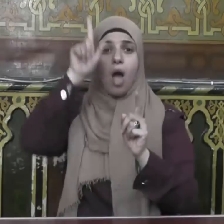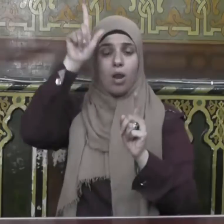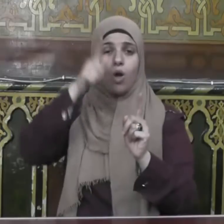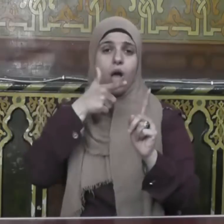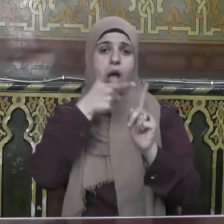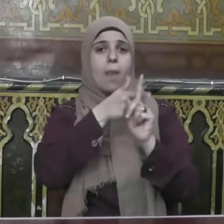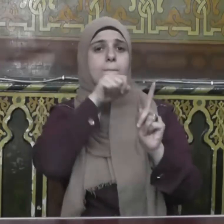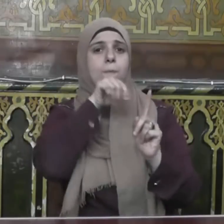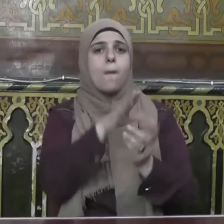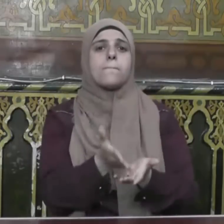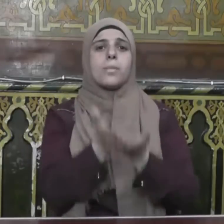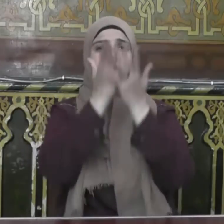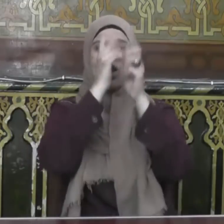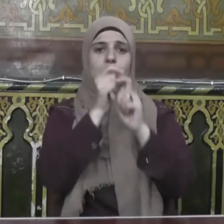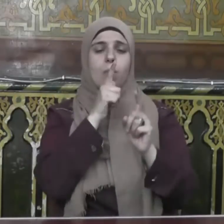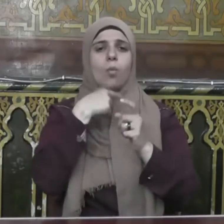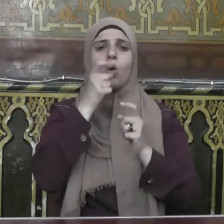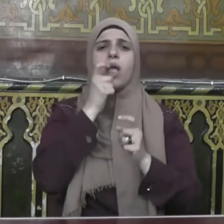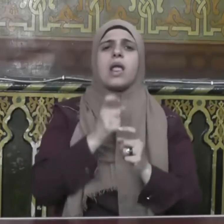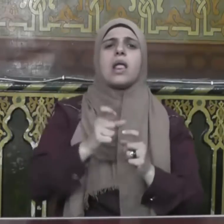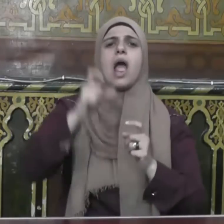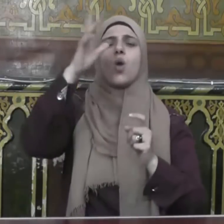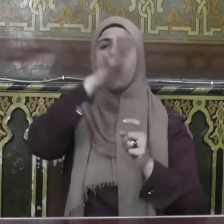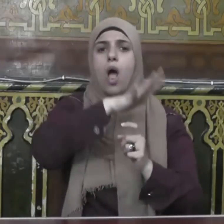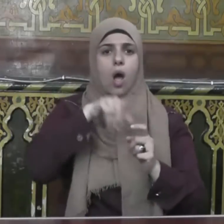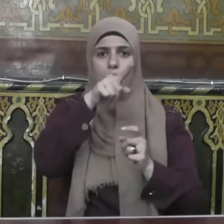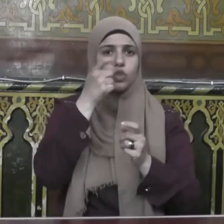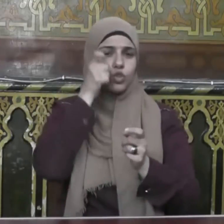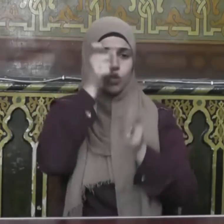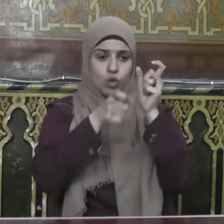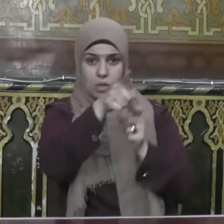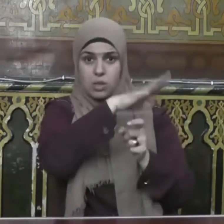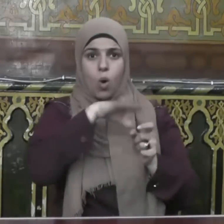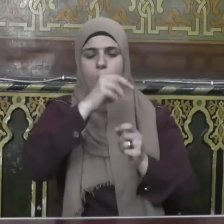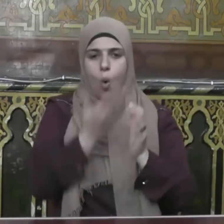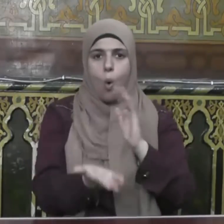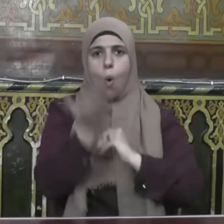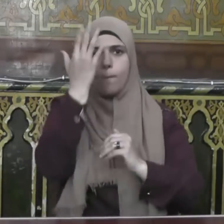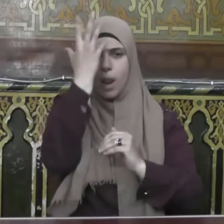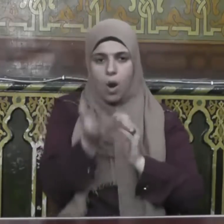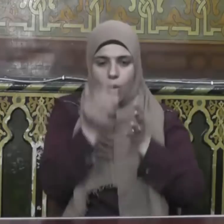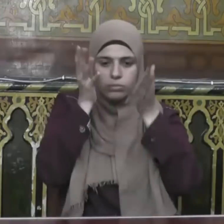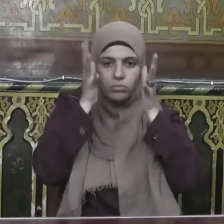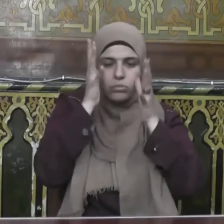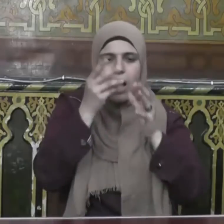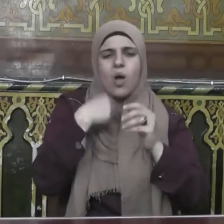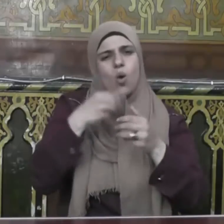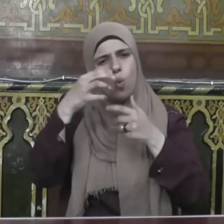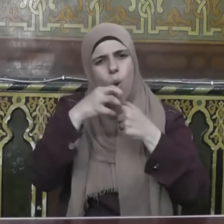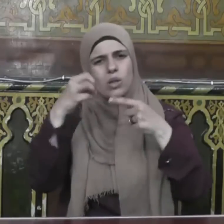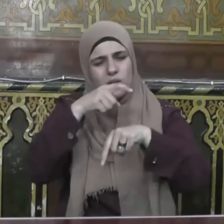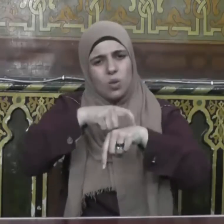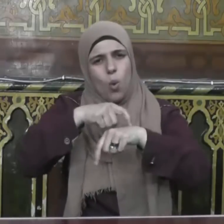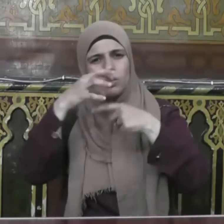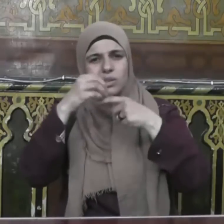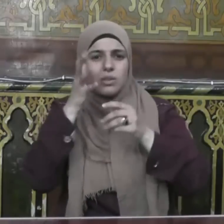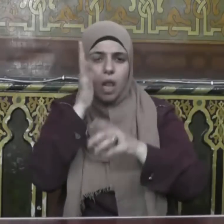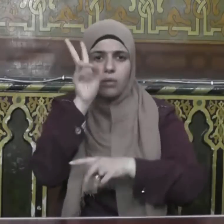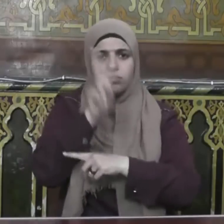عليه وسلم يا أيها المجزمل كم الليل إلا قليلا نصفه أو انقص منه قليلا أو زد